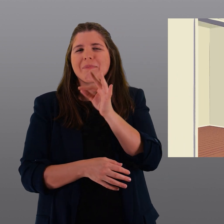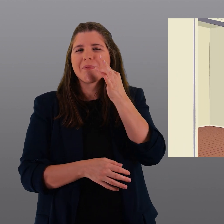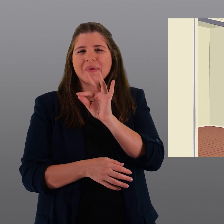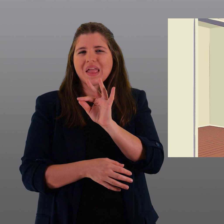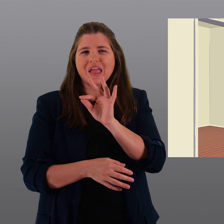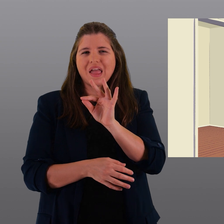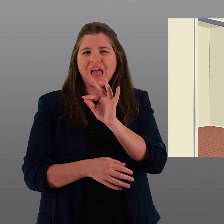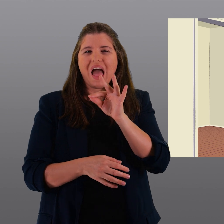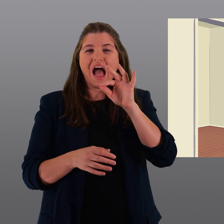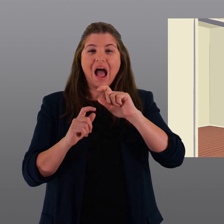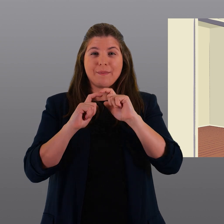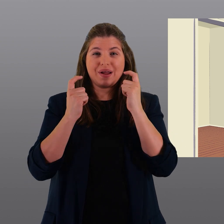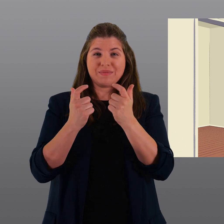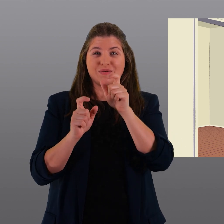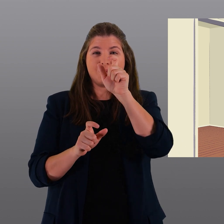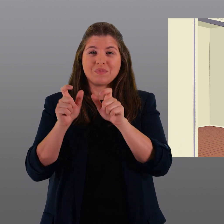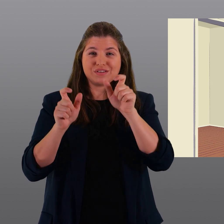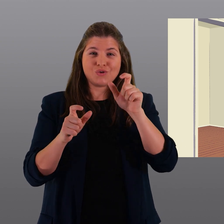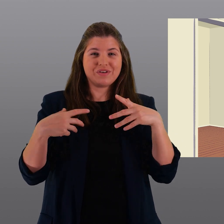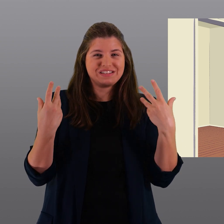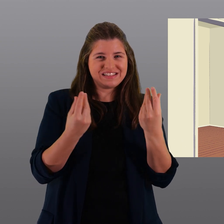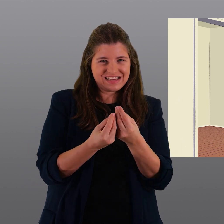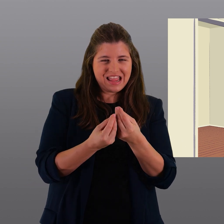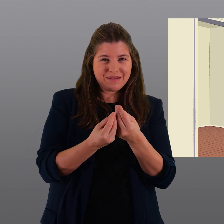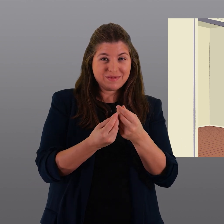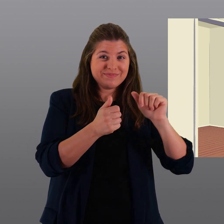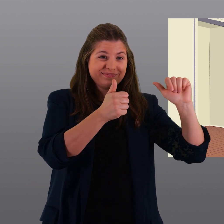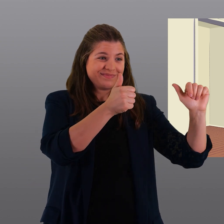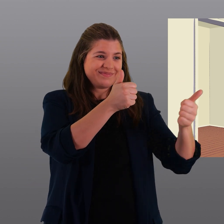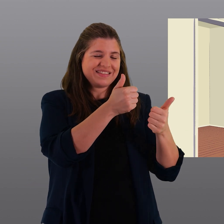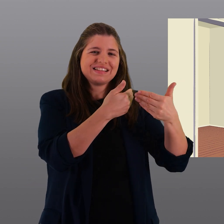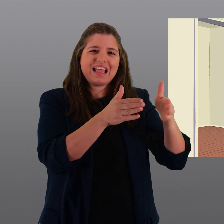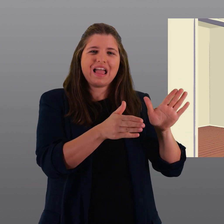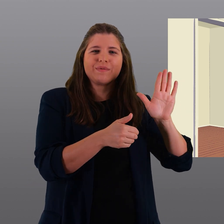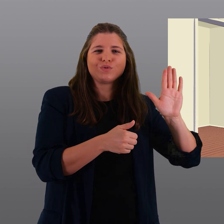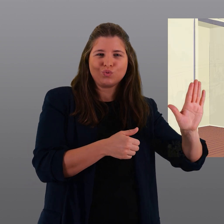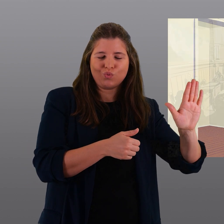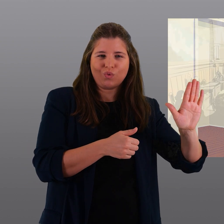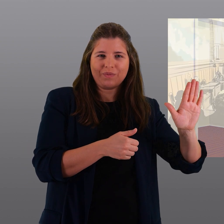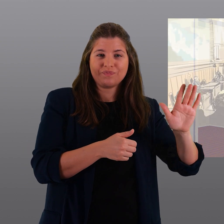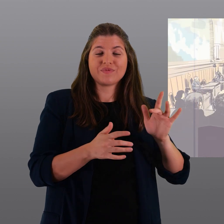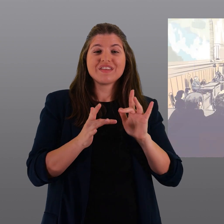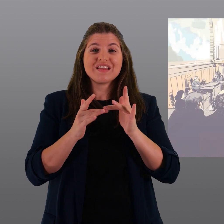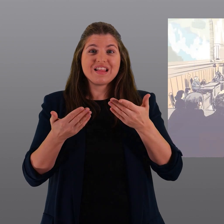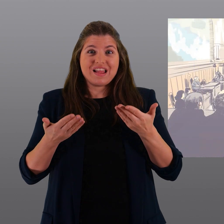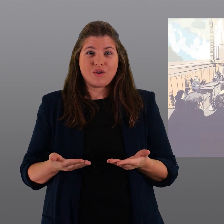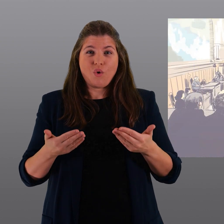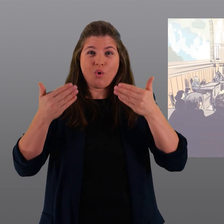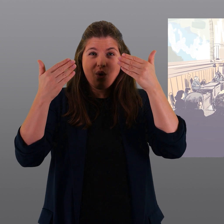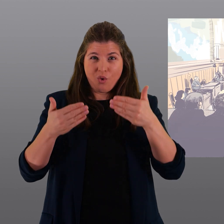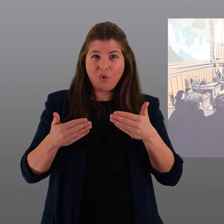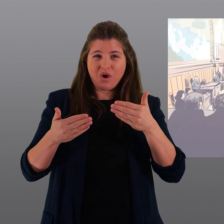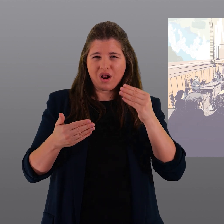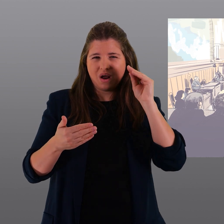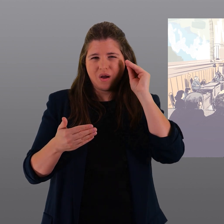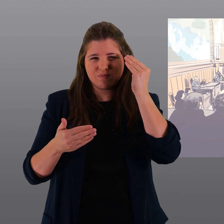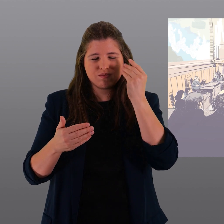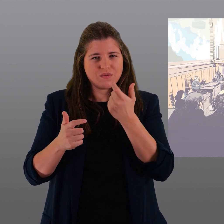di sublocazione è quello di una stanza in un appartamento condiviso. Visto l'aumento degli abusi, soprattutto